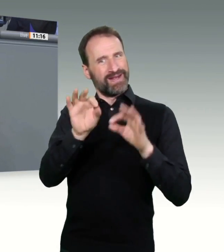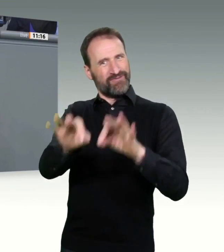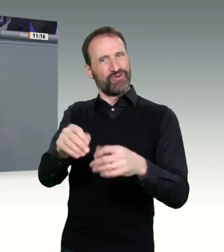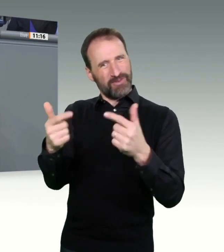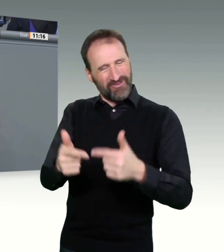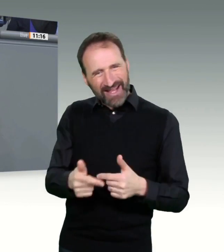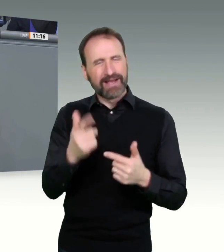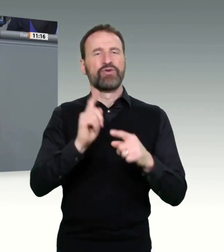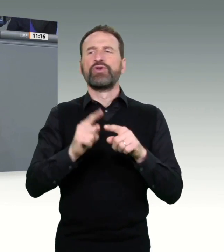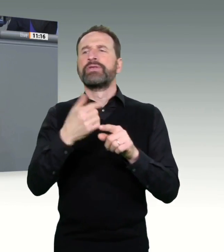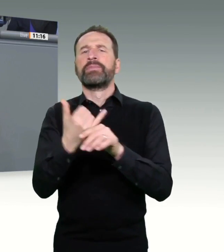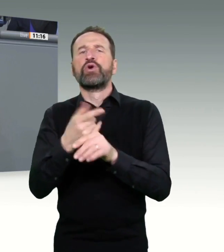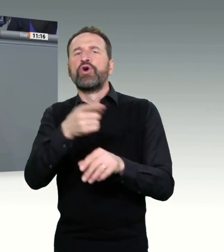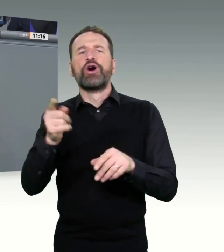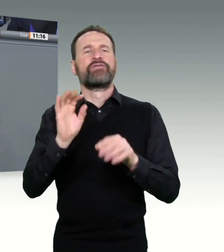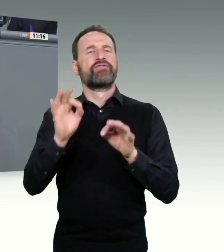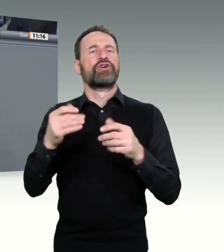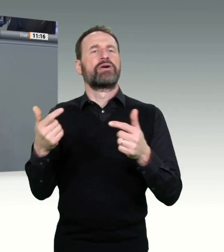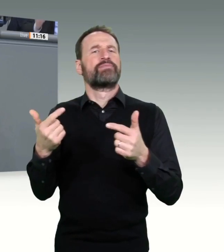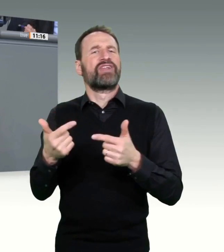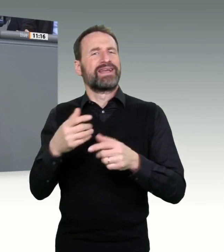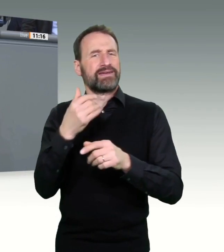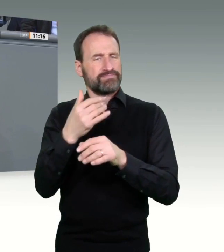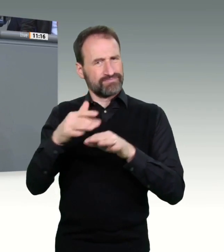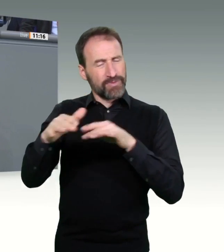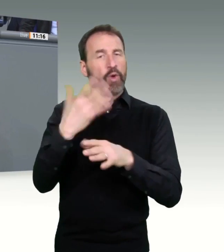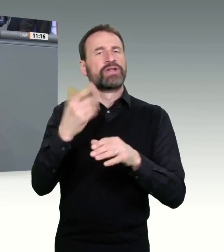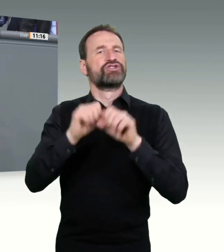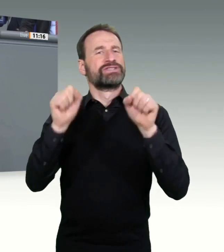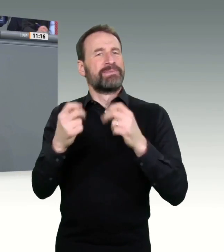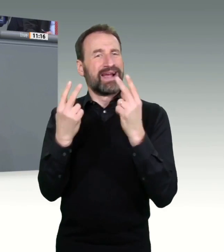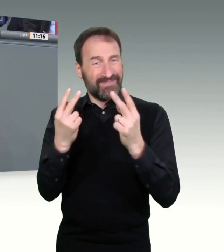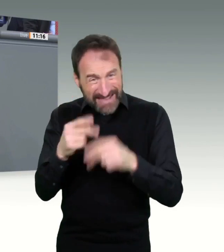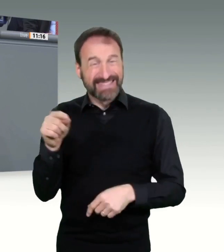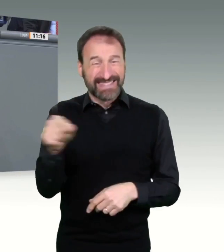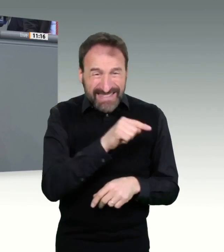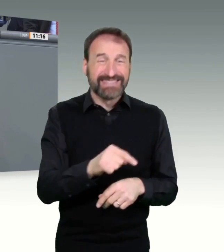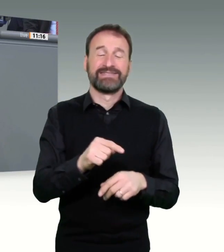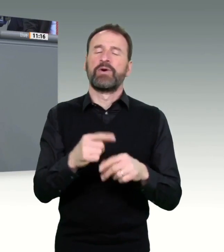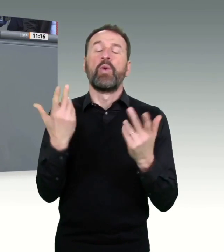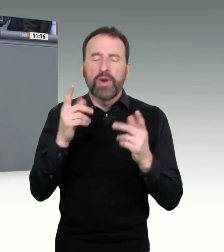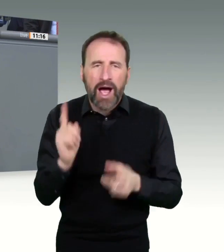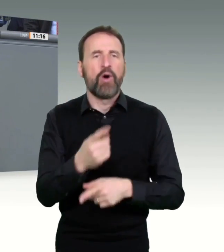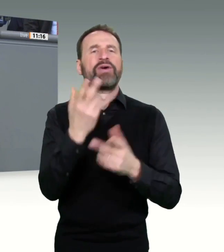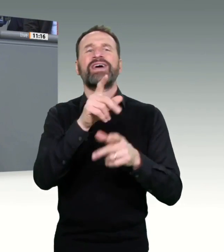alles sind Empfehlungen, die schon seit einigen Wochen existieren und nun auch endlich in den Ländern umgesetzt werden müssen.